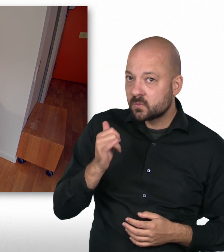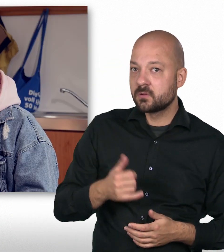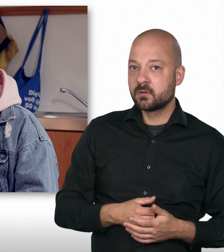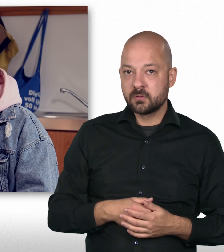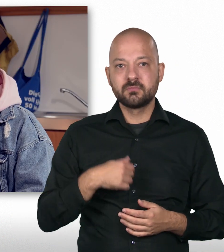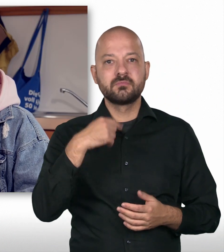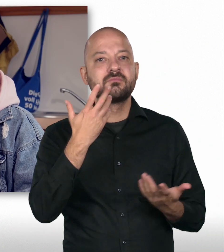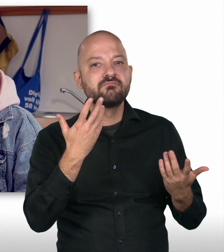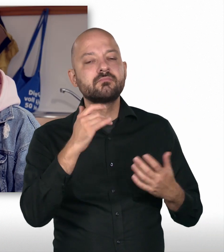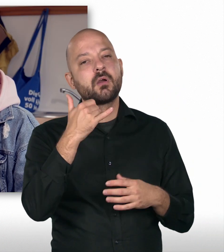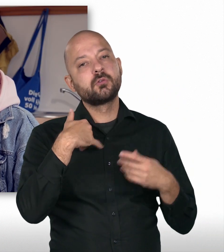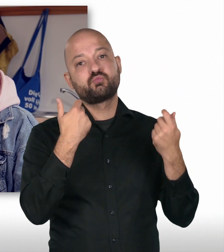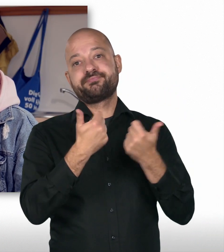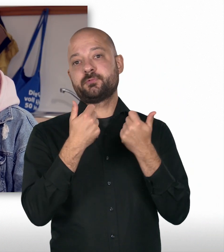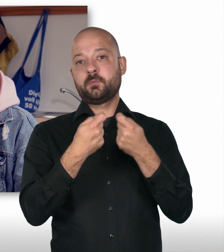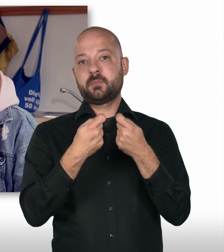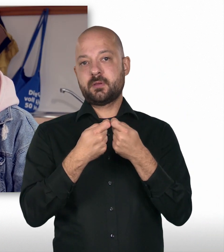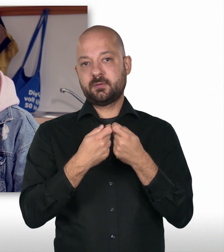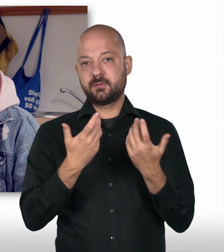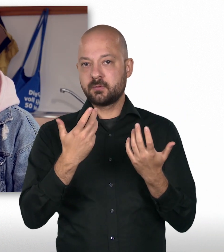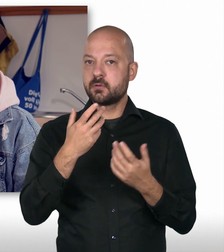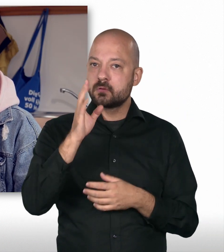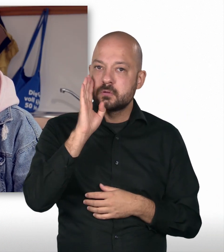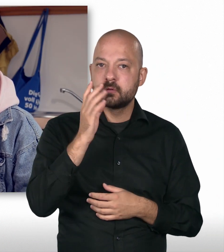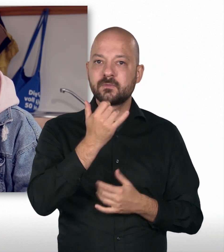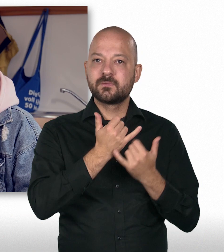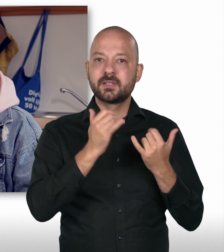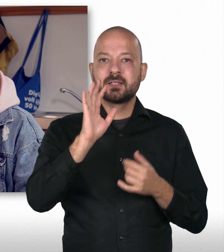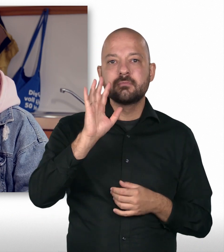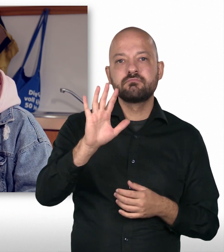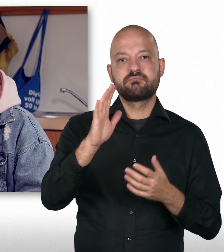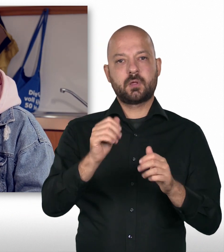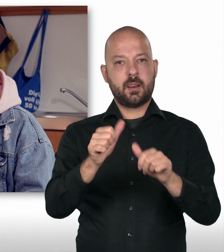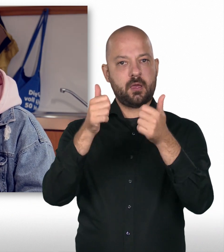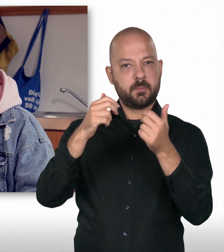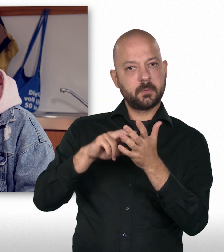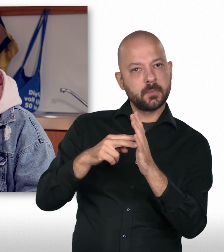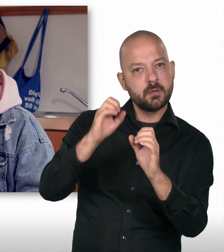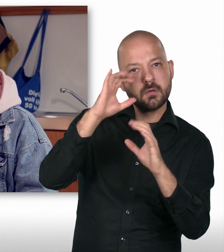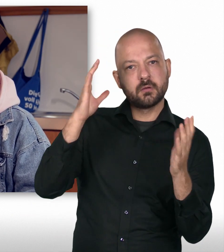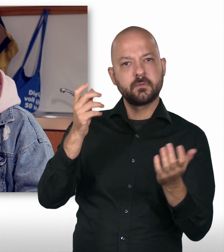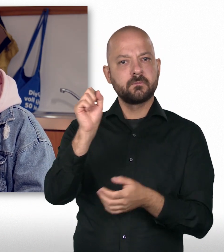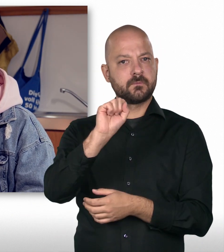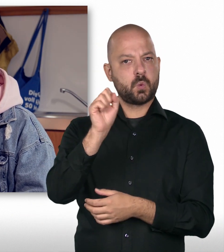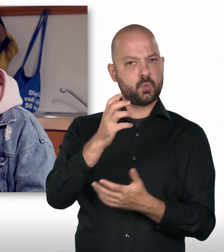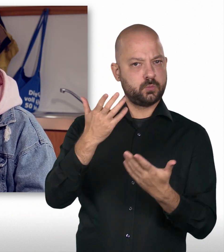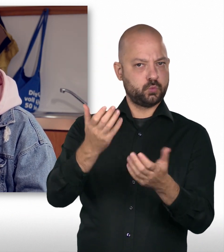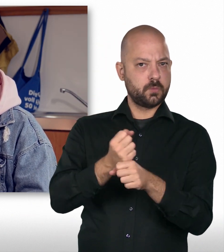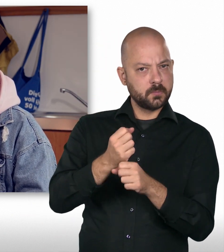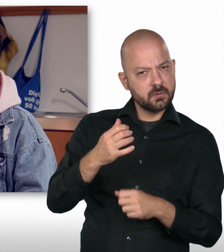Also ich muss sagen, ich fand das jetzt mal super spannend von dir zu hören, wie du das selber für dein Leben so planst und warum du das Ganze